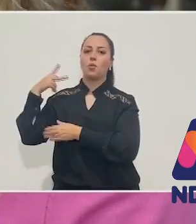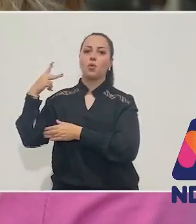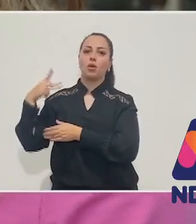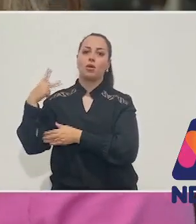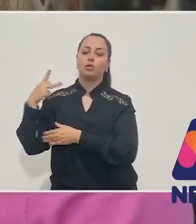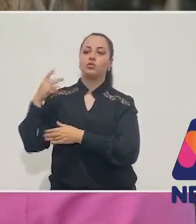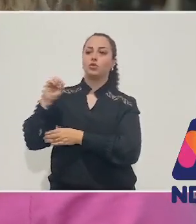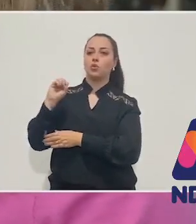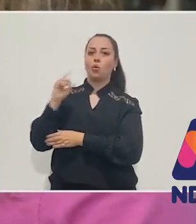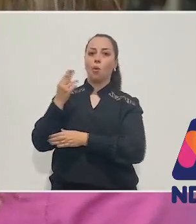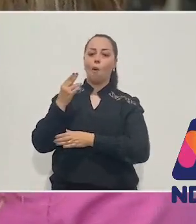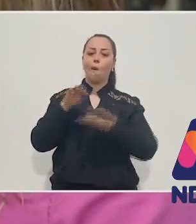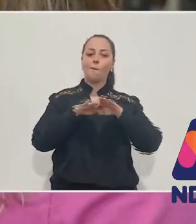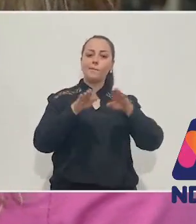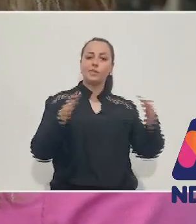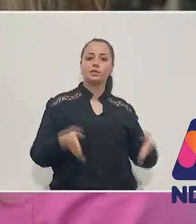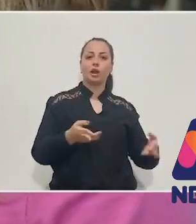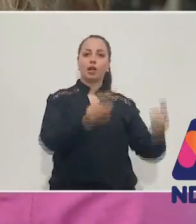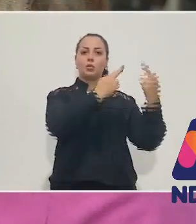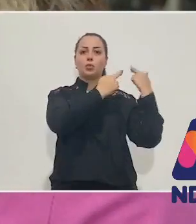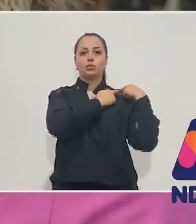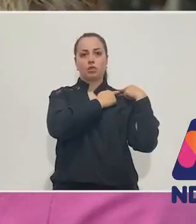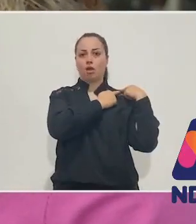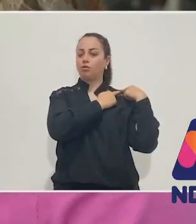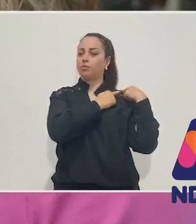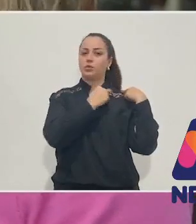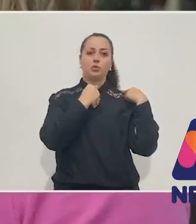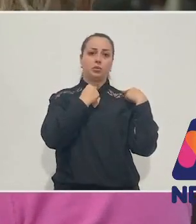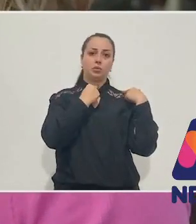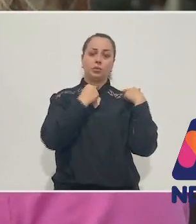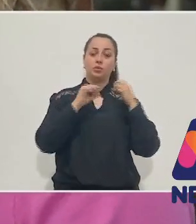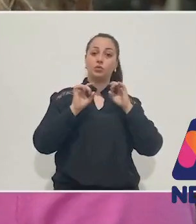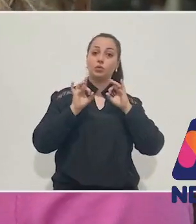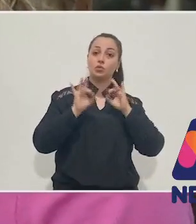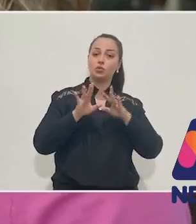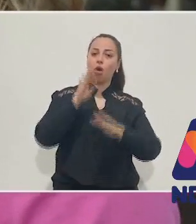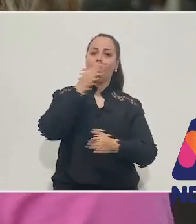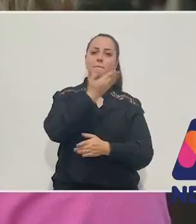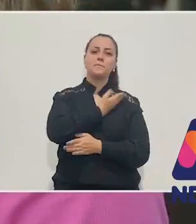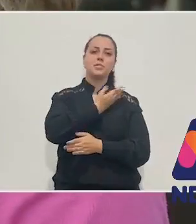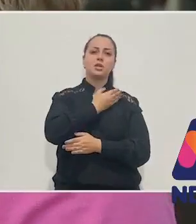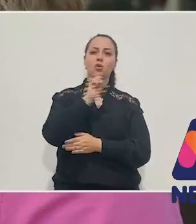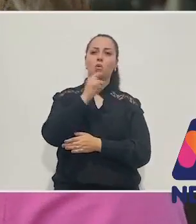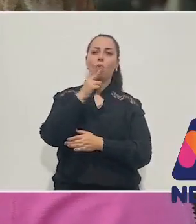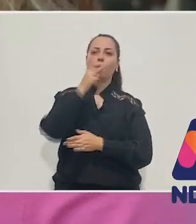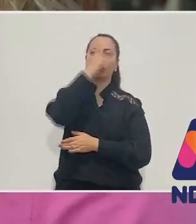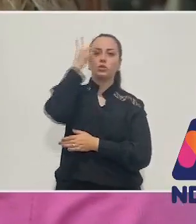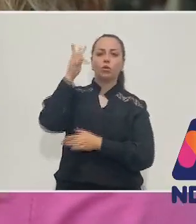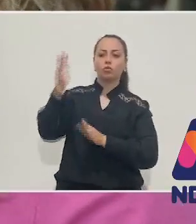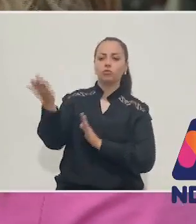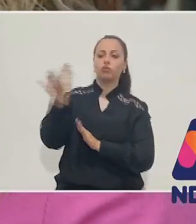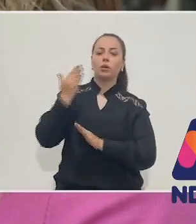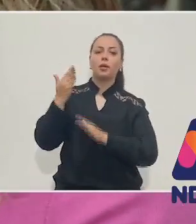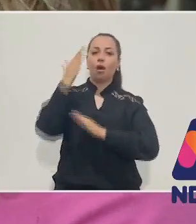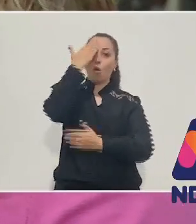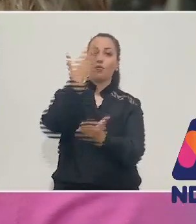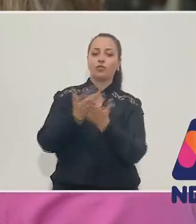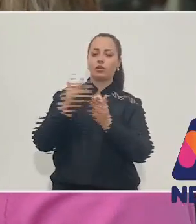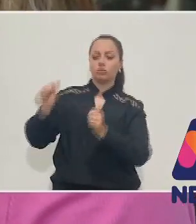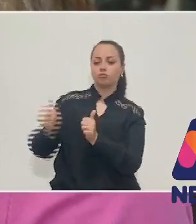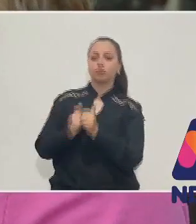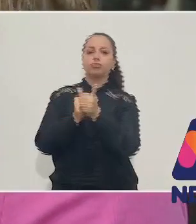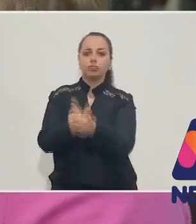da justiça eleitoral, também não pode ser mesário. Tem que ser uma pessoa de confiança, de indicação do eleitor e que será